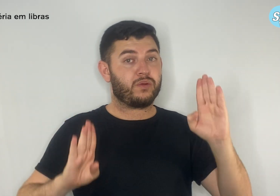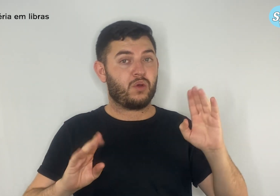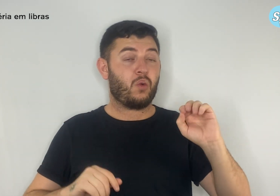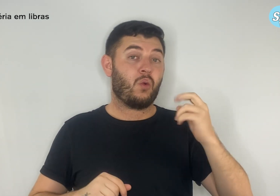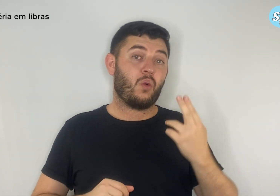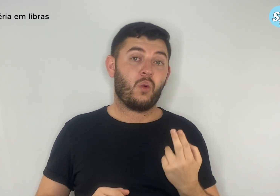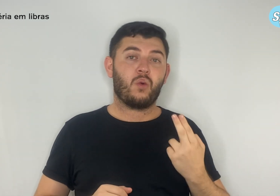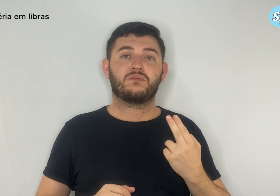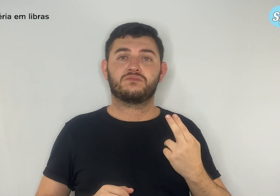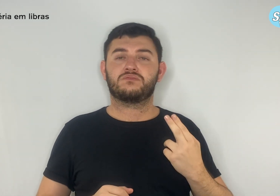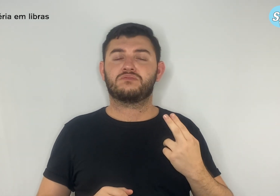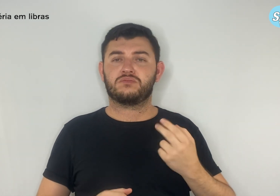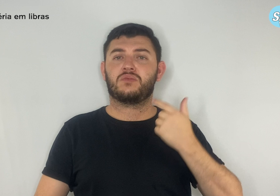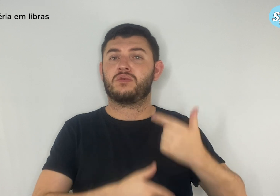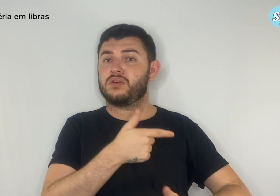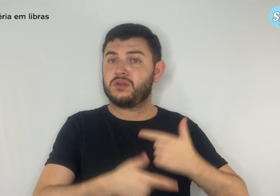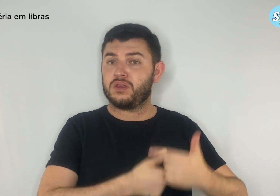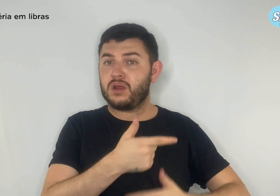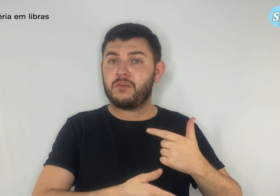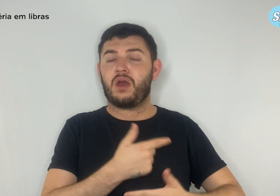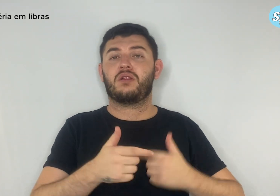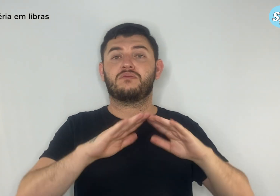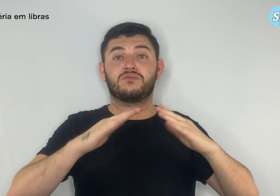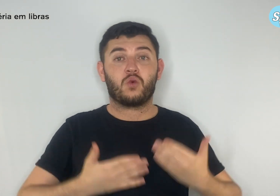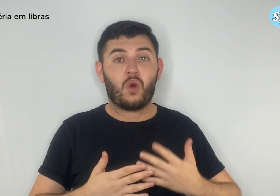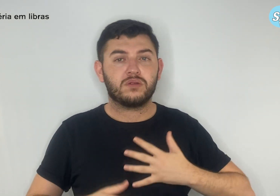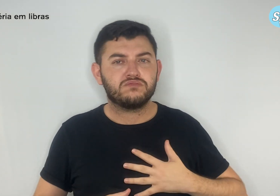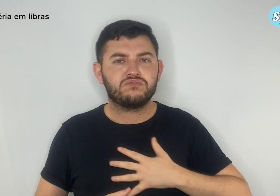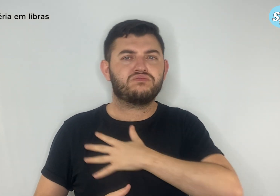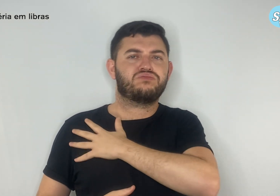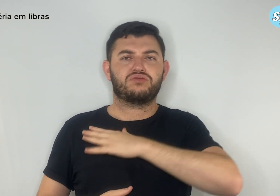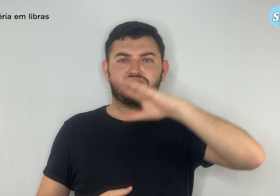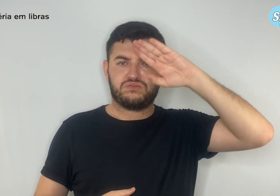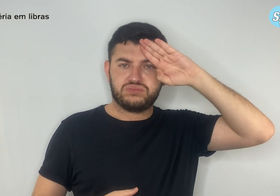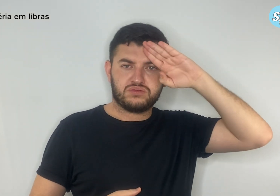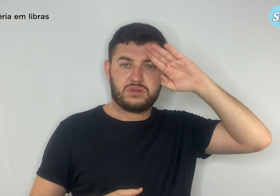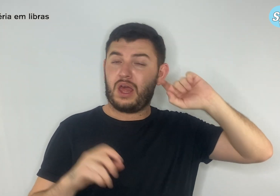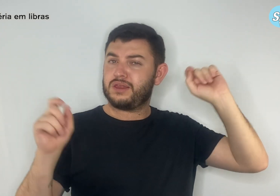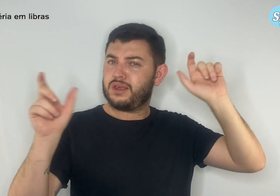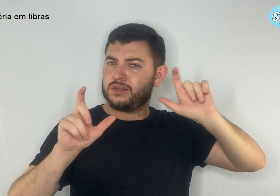que atuam em escolas militarizadas. É preciso atenção para essas